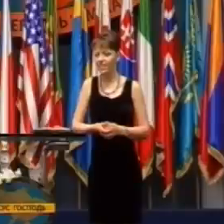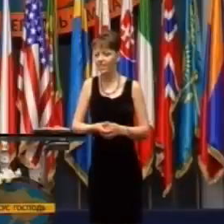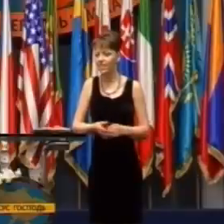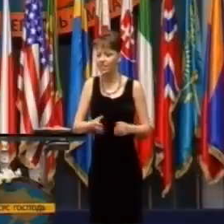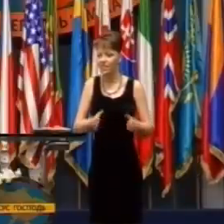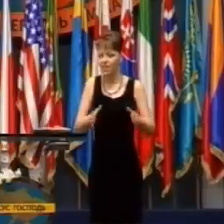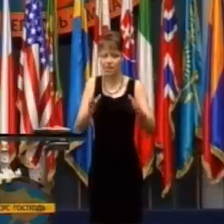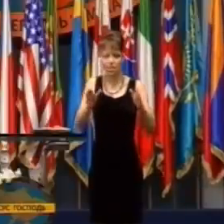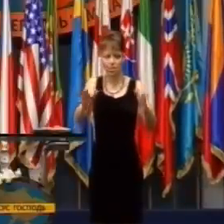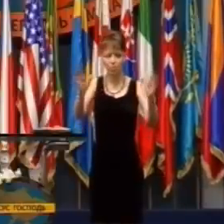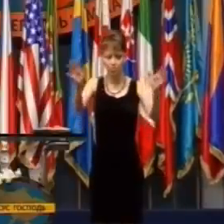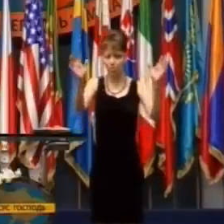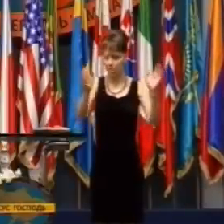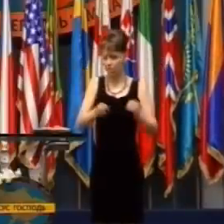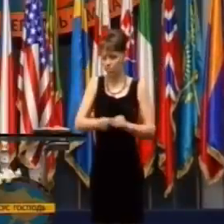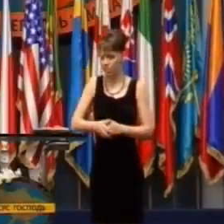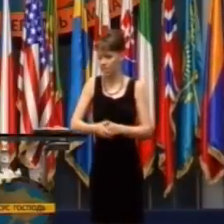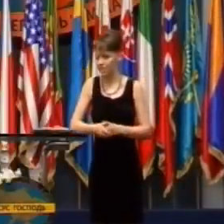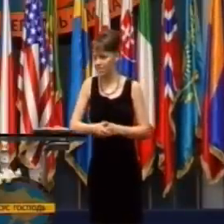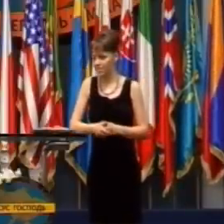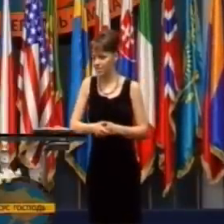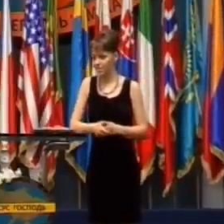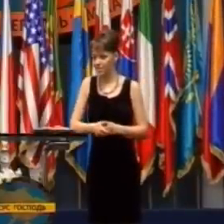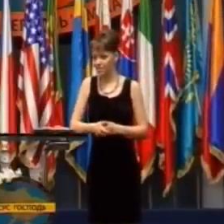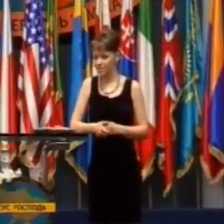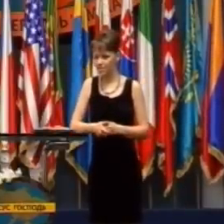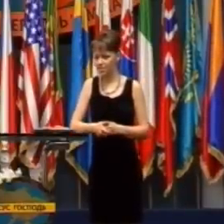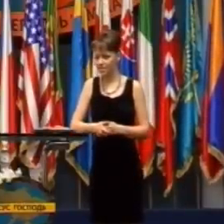Ešte nechcú odísť z tohto sveta.